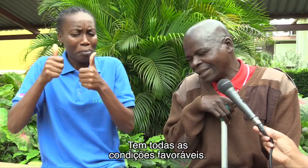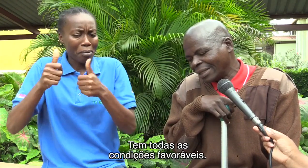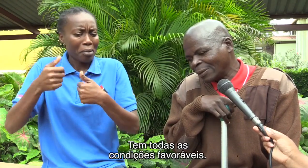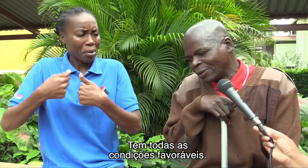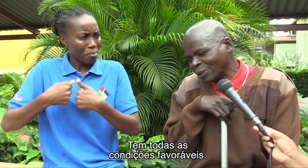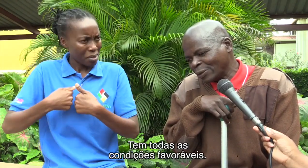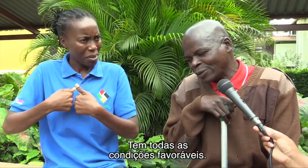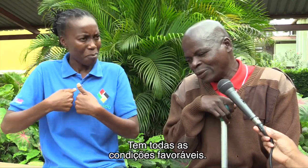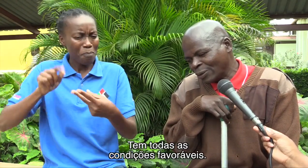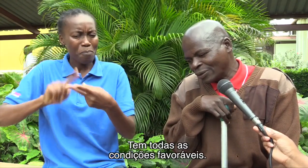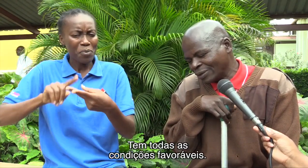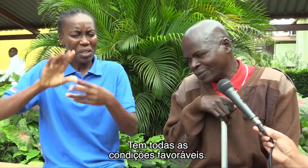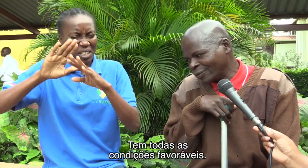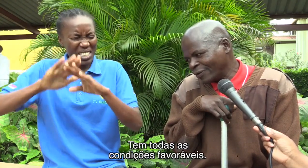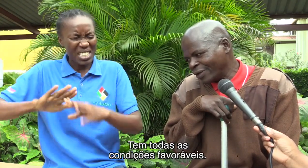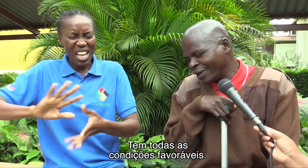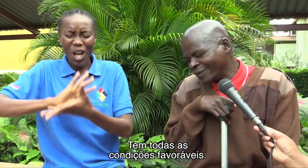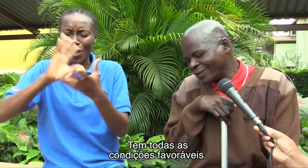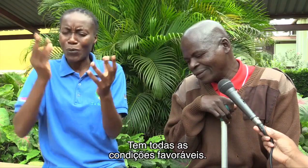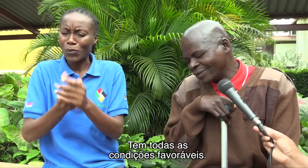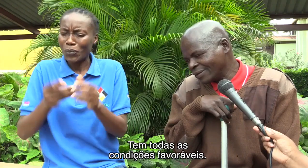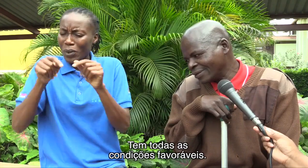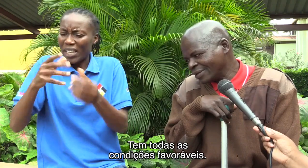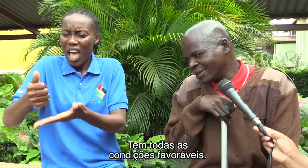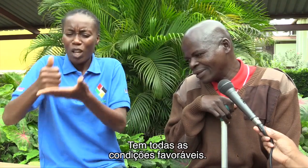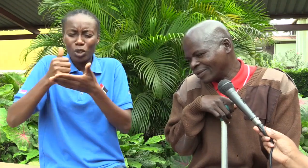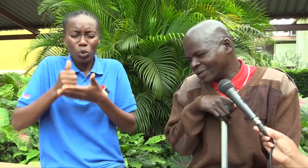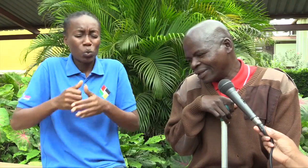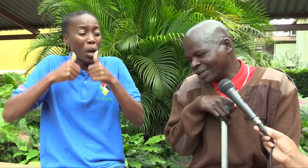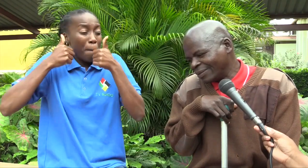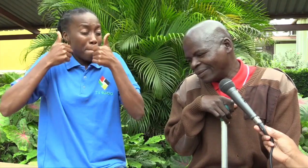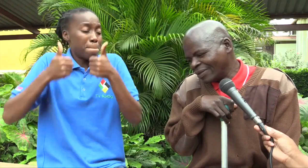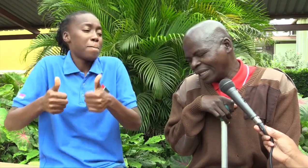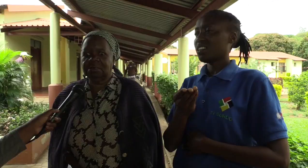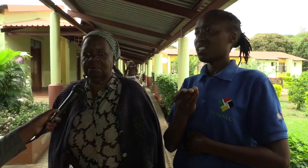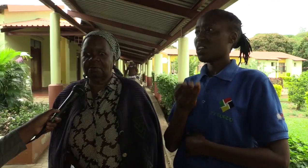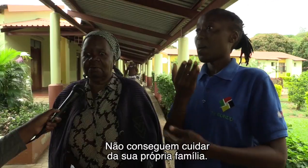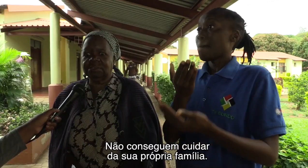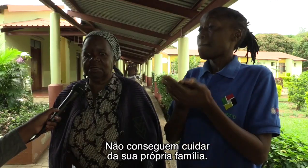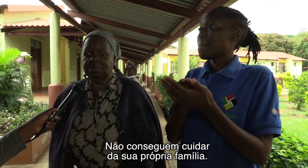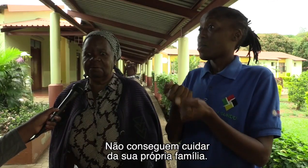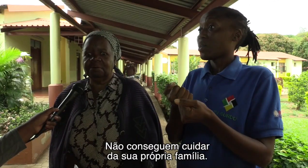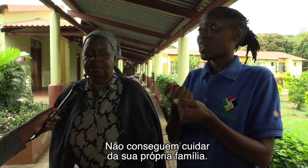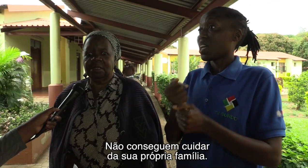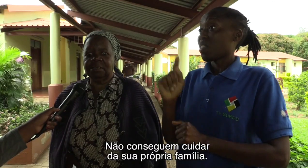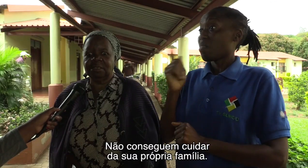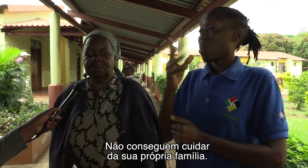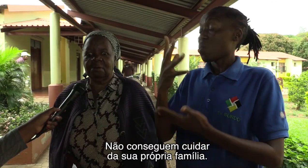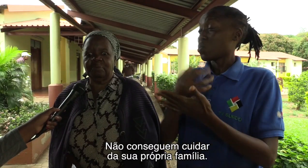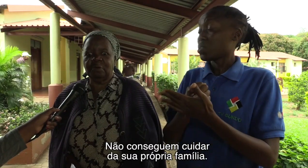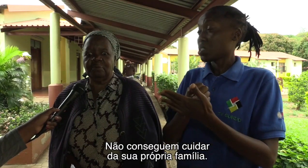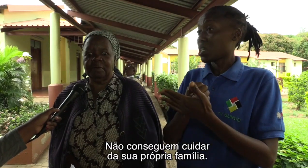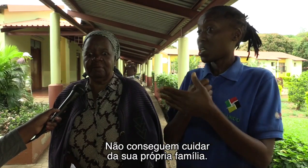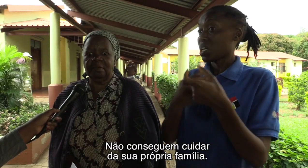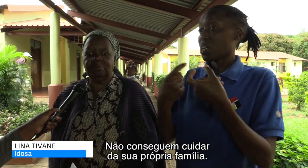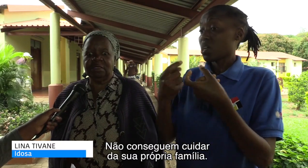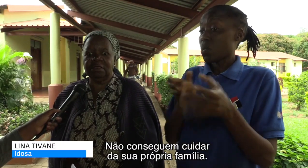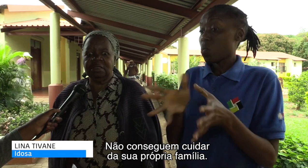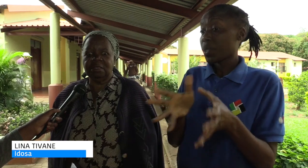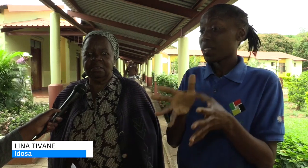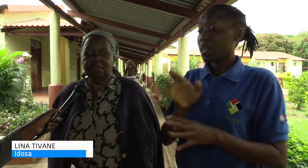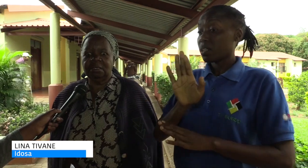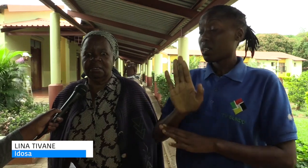Tenho todas as condições favoráveis Que não conseguem cuidar da sua própria